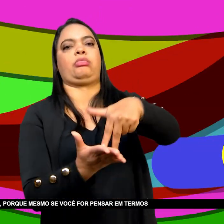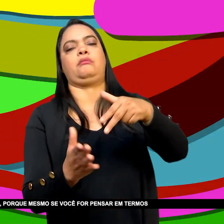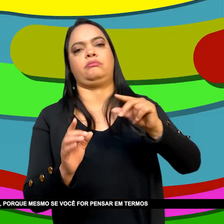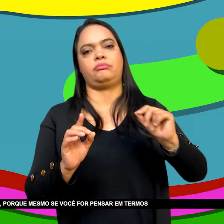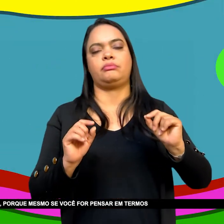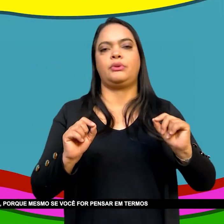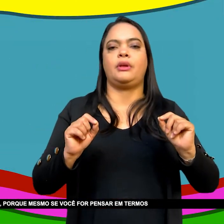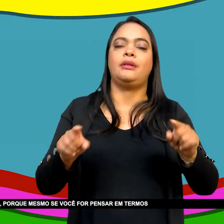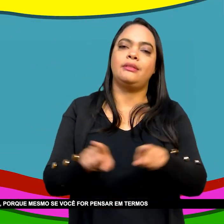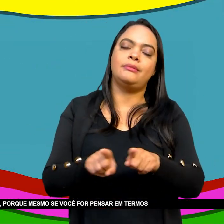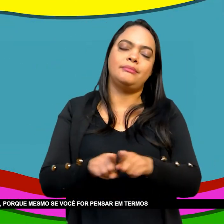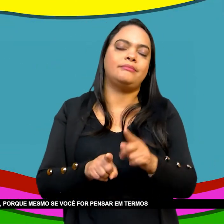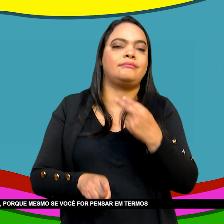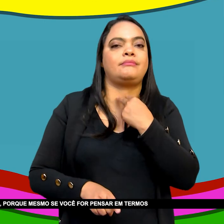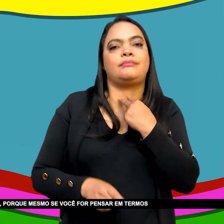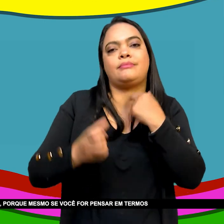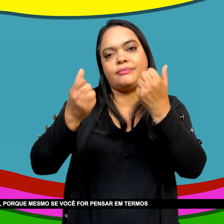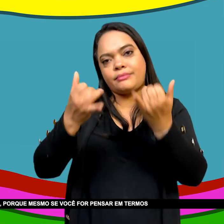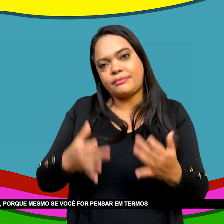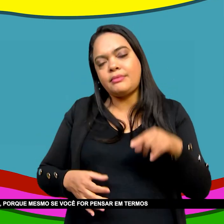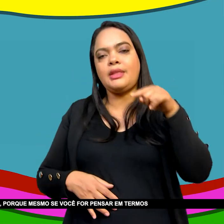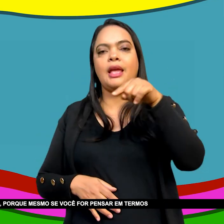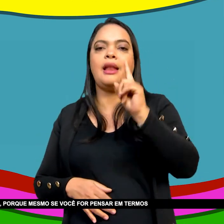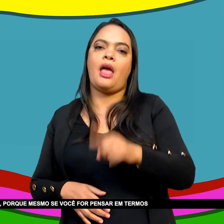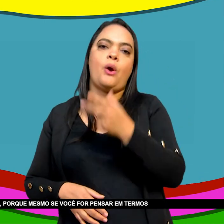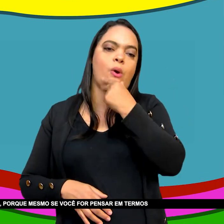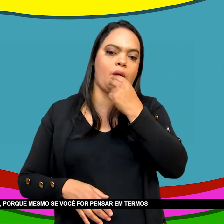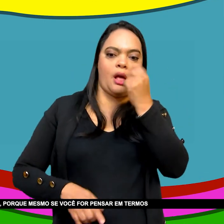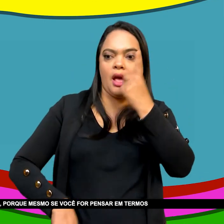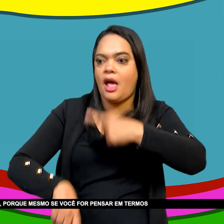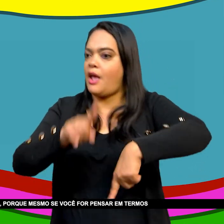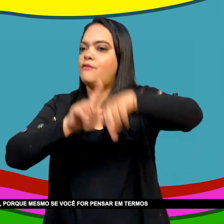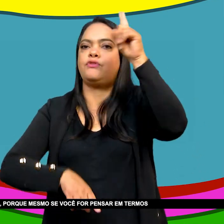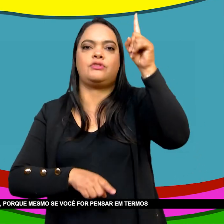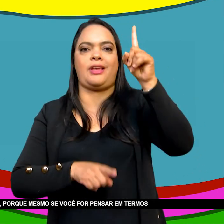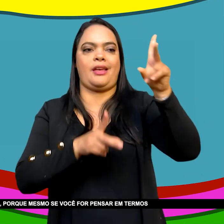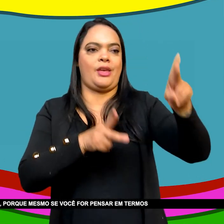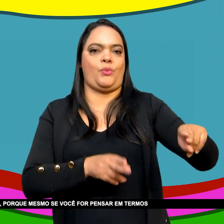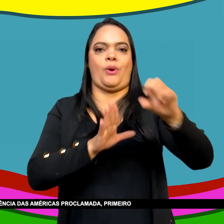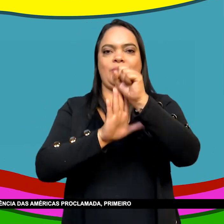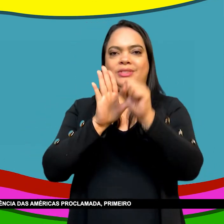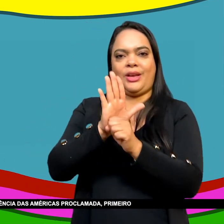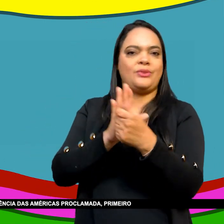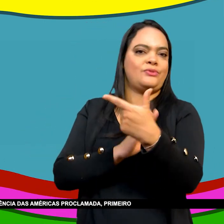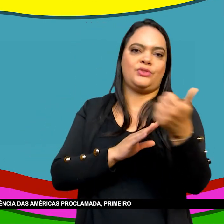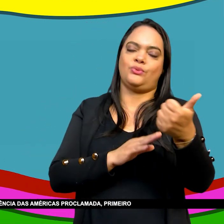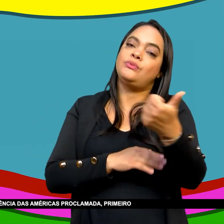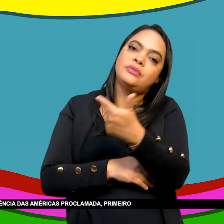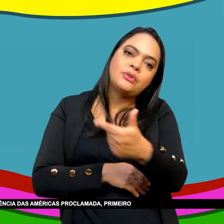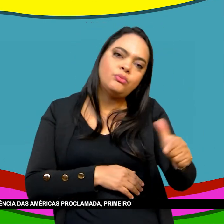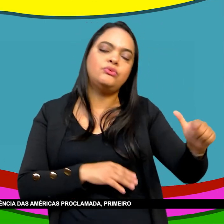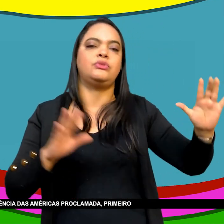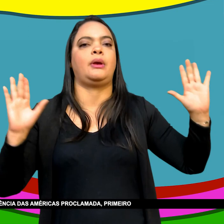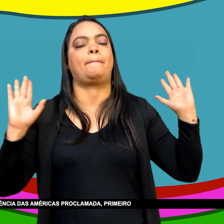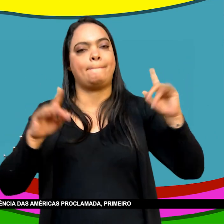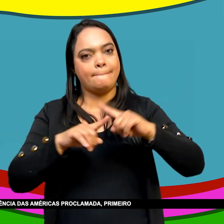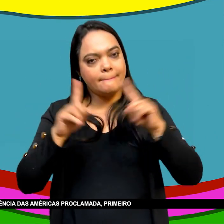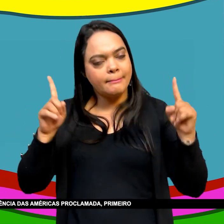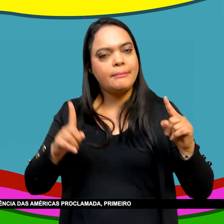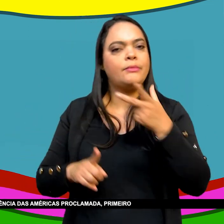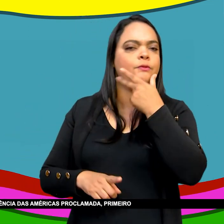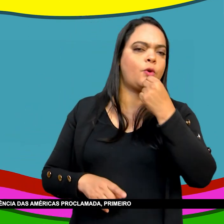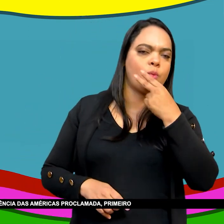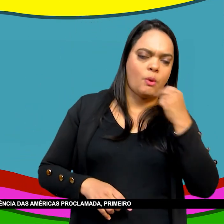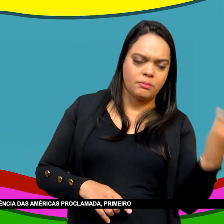disso Só se me permite Uma consideração Porque mesmo Se você for pensar Em termos didáticos A revolução do Haiti